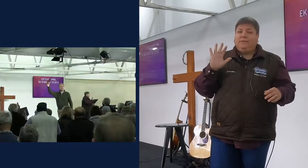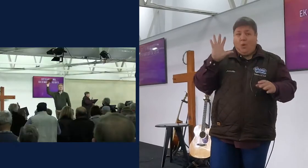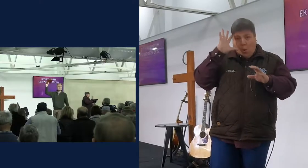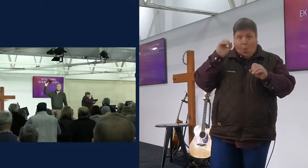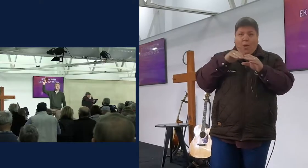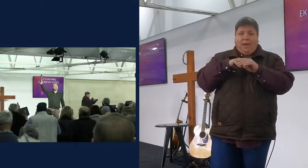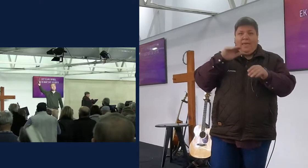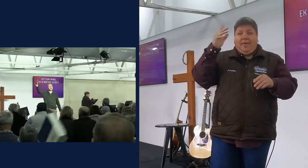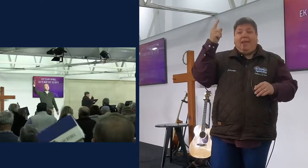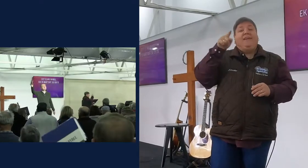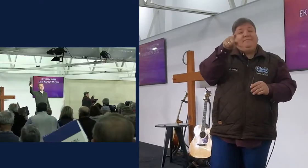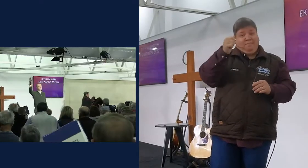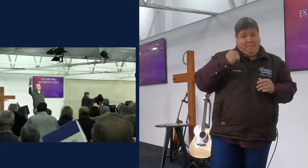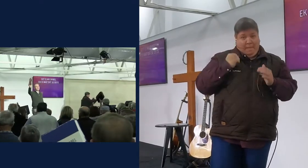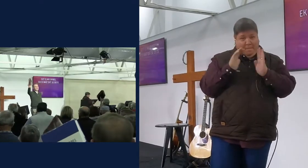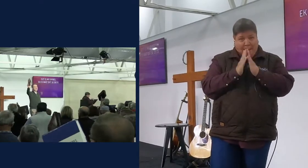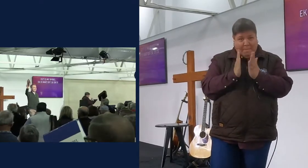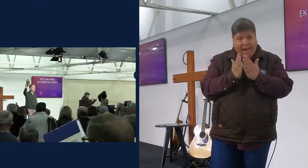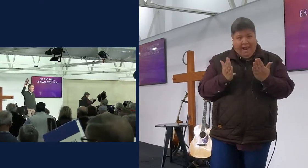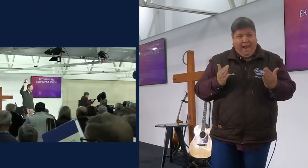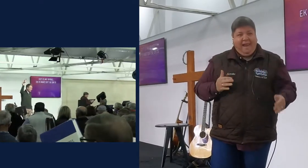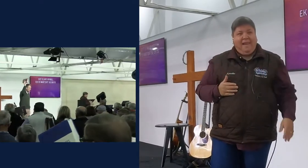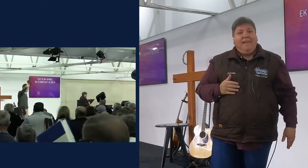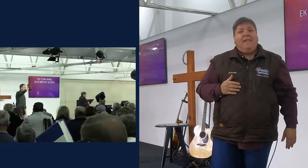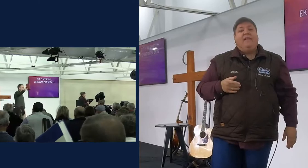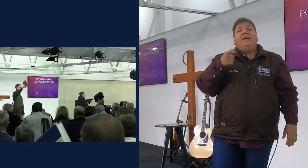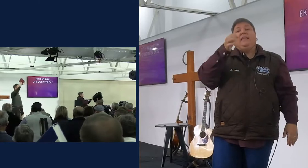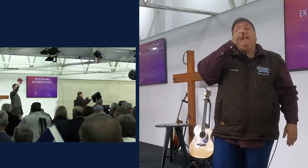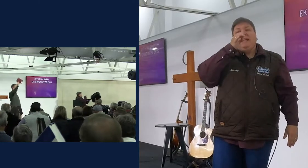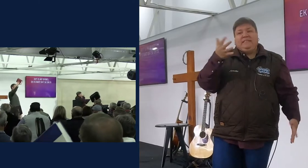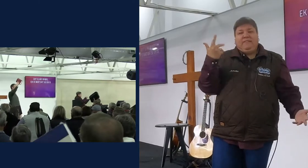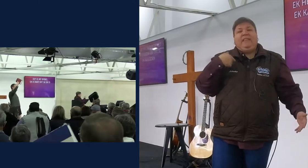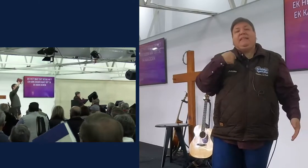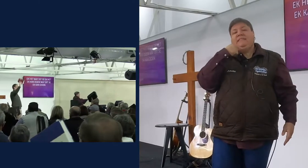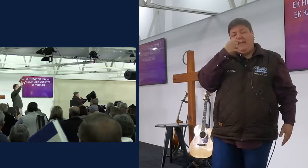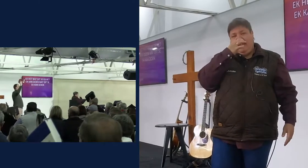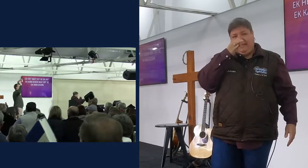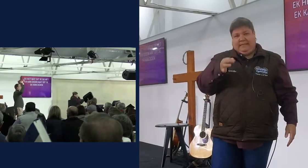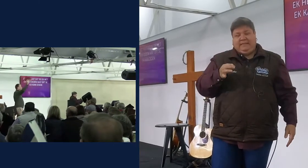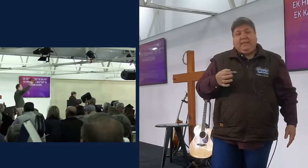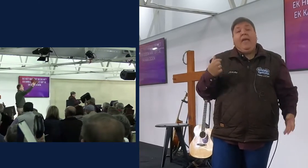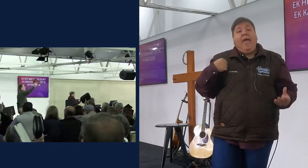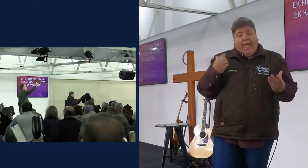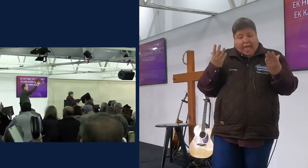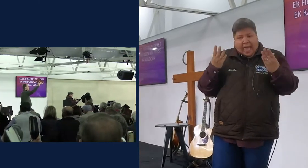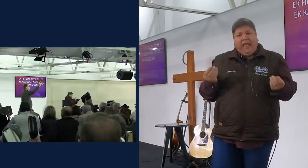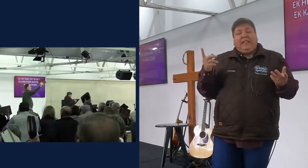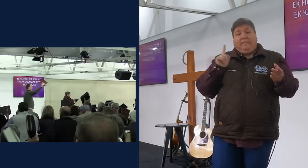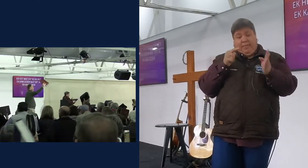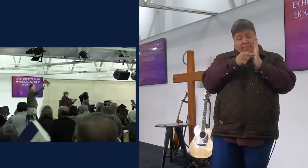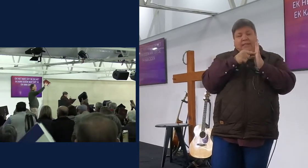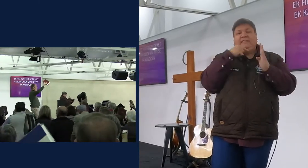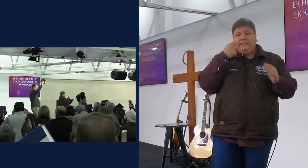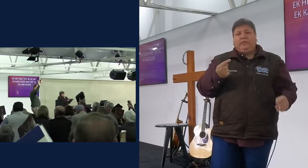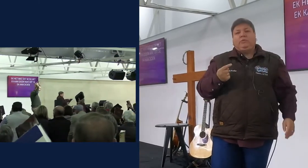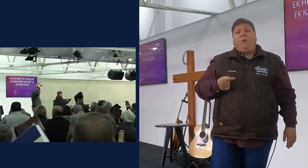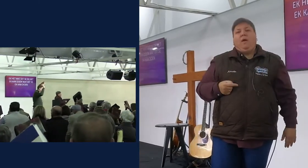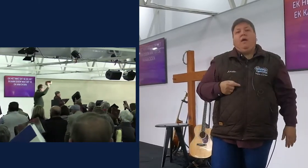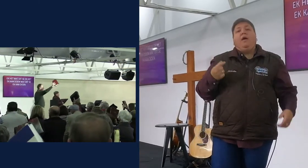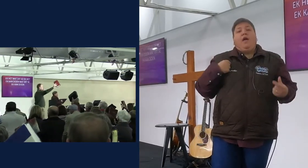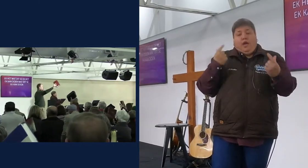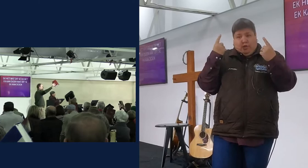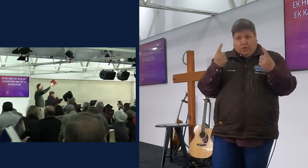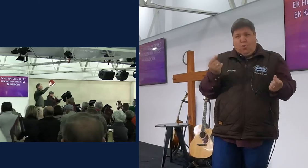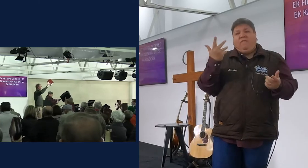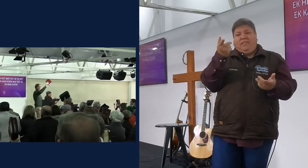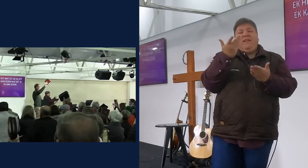Sê saam met my, dit is my bybel, ek is wat het sê ek is. Ek het wat het sê ek het, ek kan